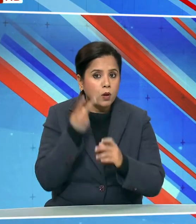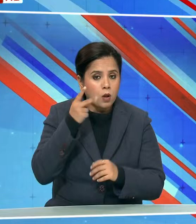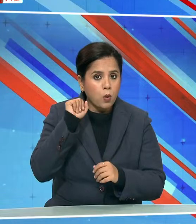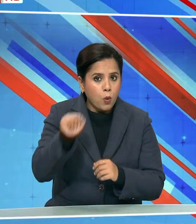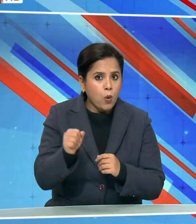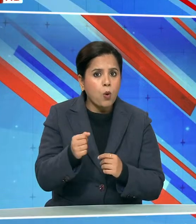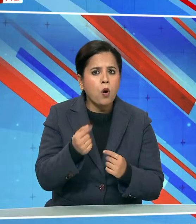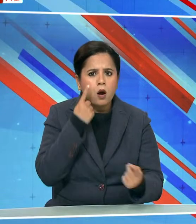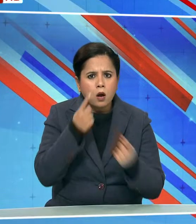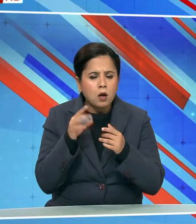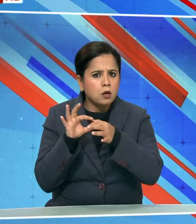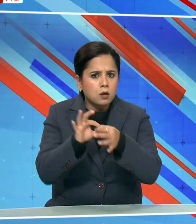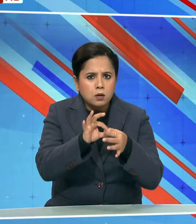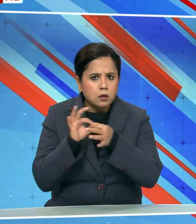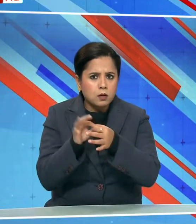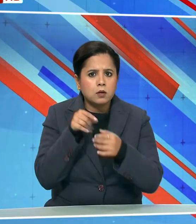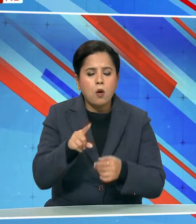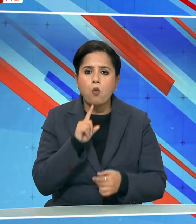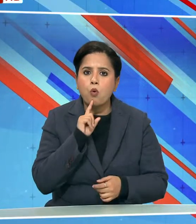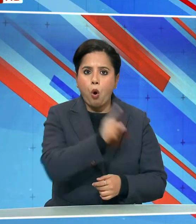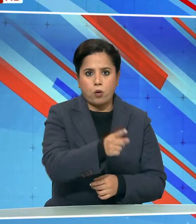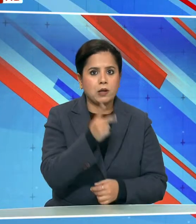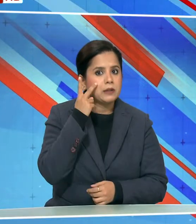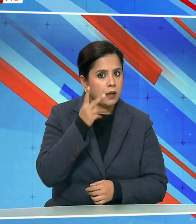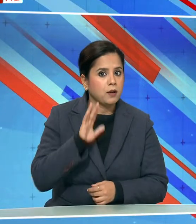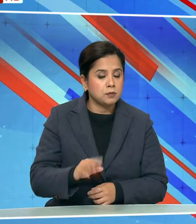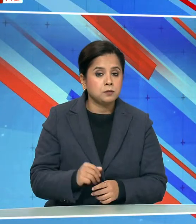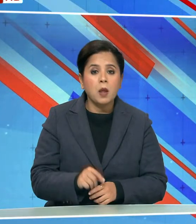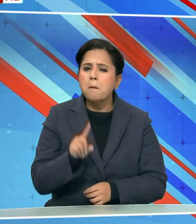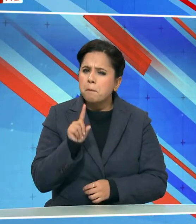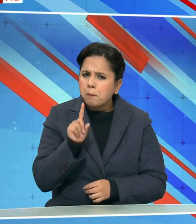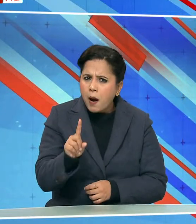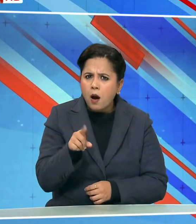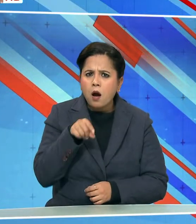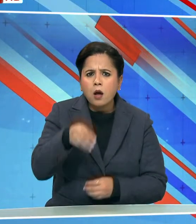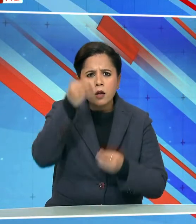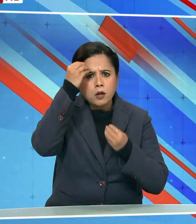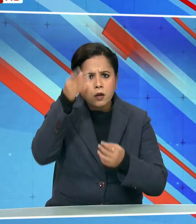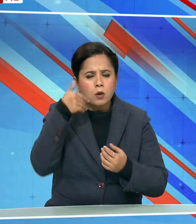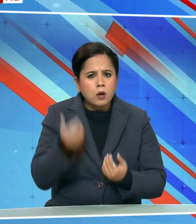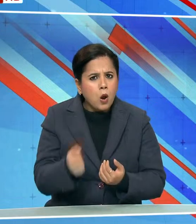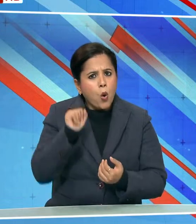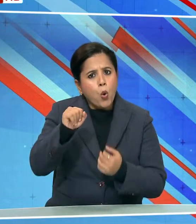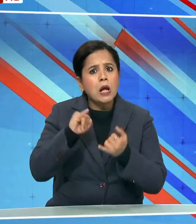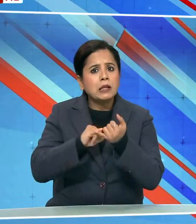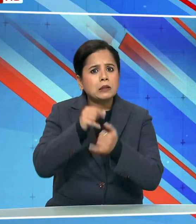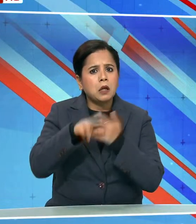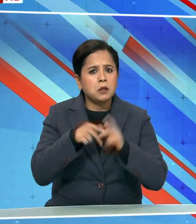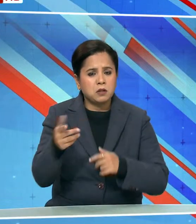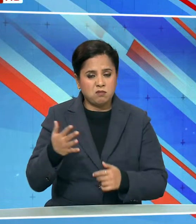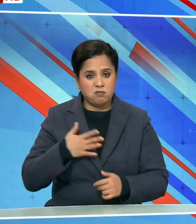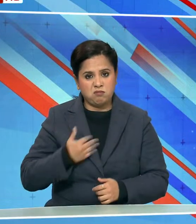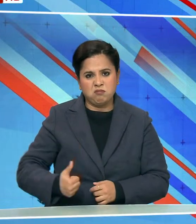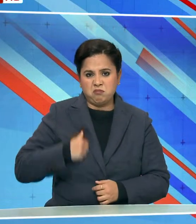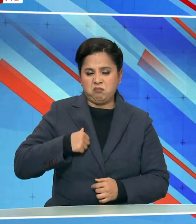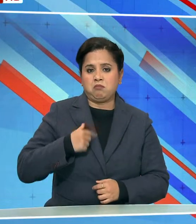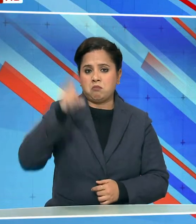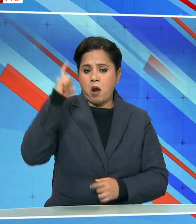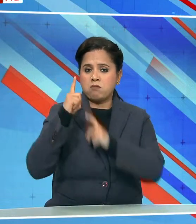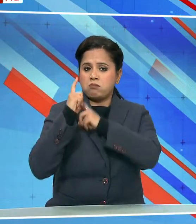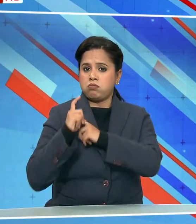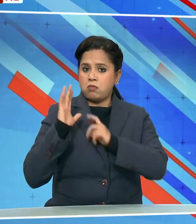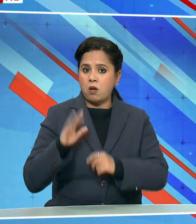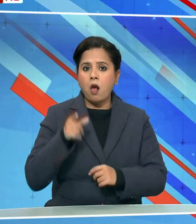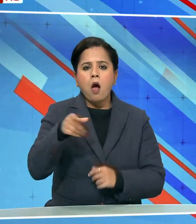संबंधों की जाच करने का आदेश दिया है लेकिन संदेश खाली का डौन होने का दावा करने वाला शाह जहां